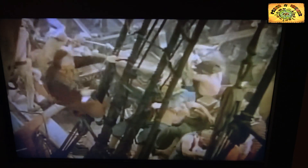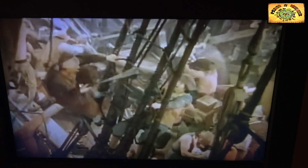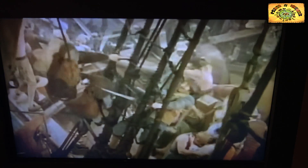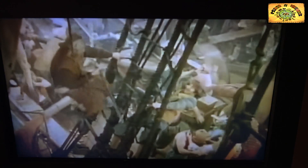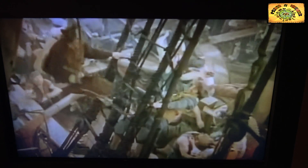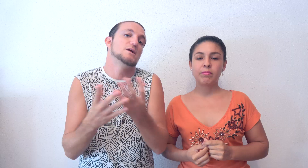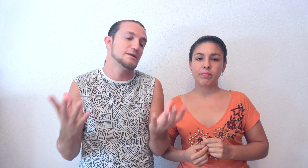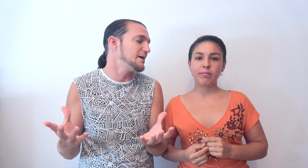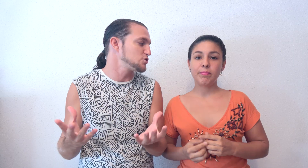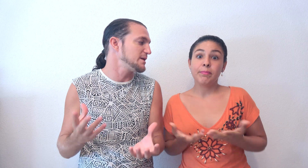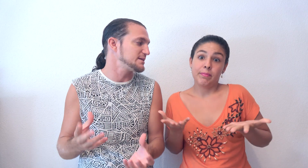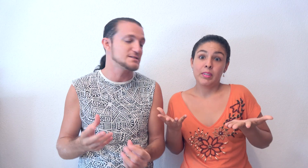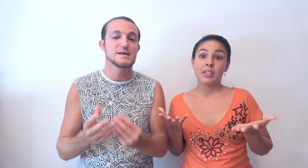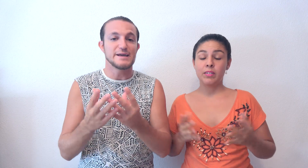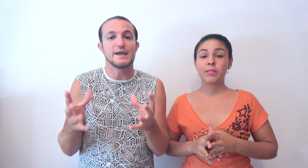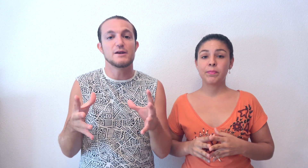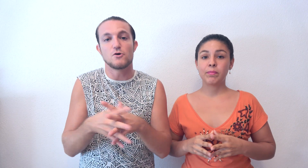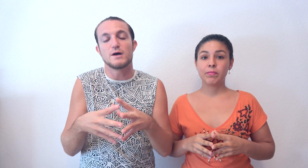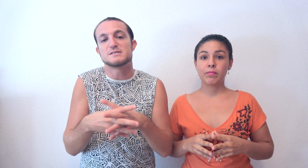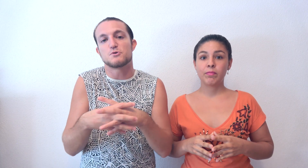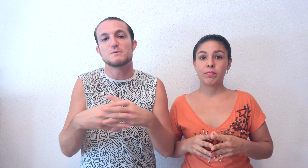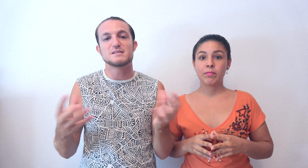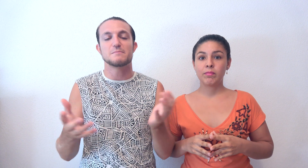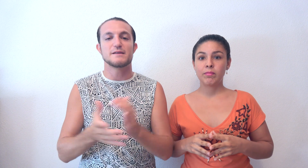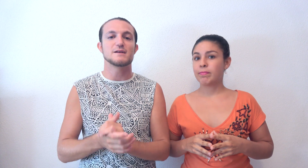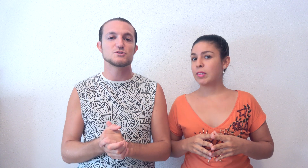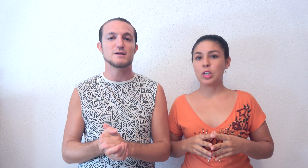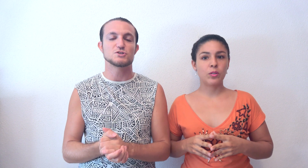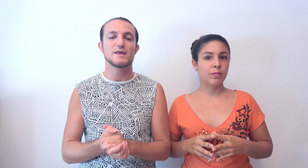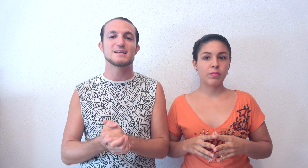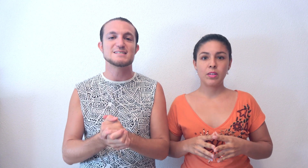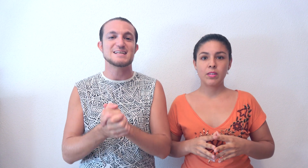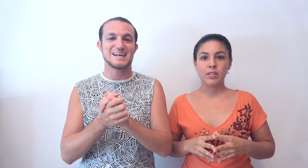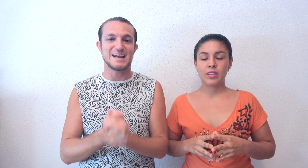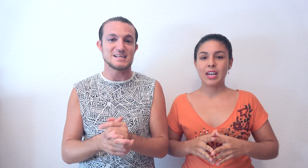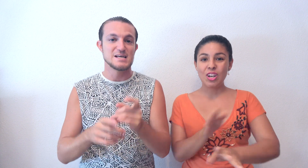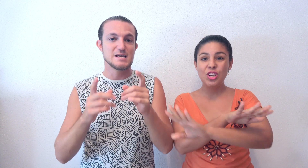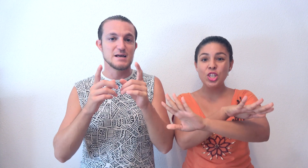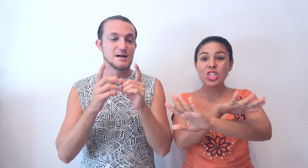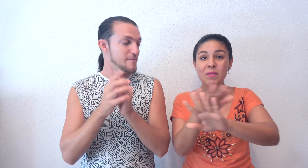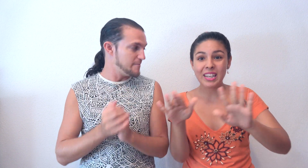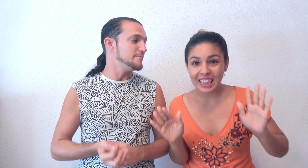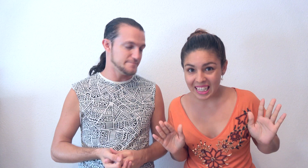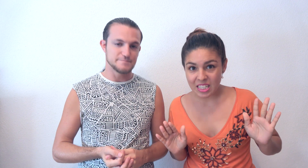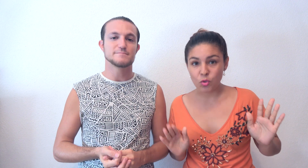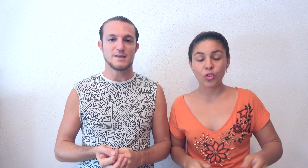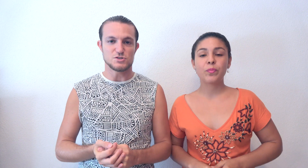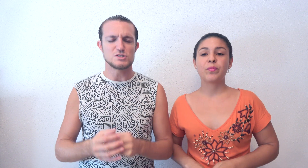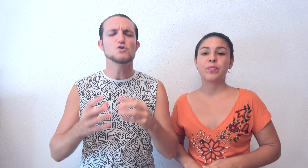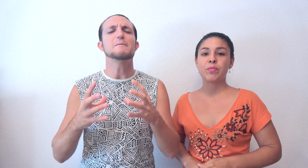islas, que son el tema de los piratas, que no es imposible separar del resto de la historia de las islas canarias. A los niños les va a encantar, seguro. Eso es. Y una